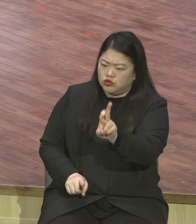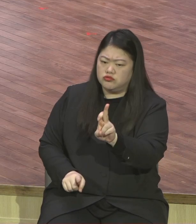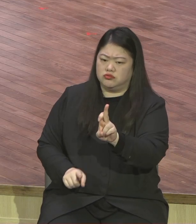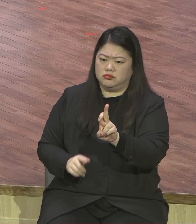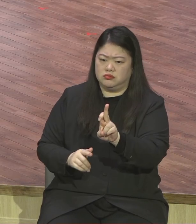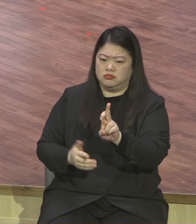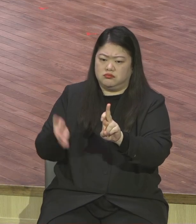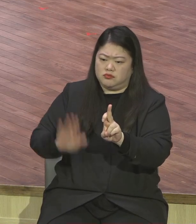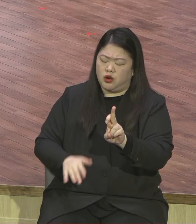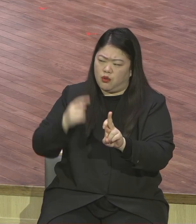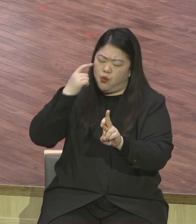자 같은데